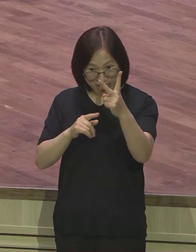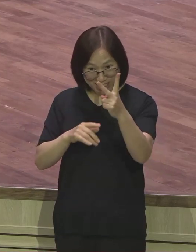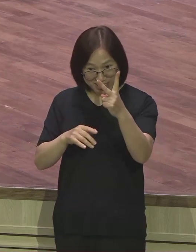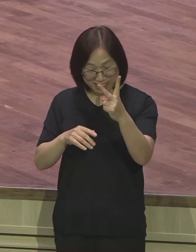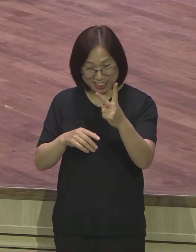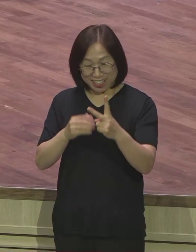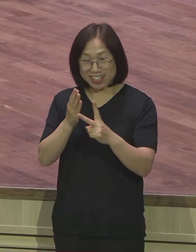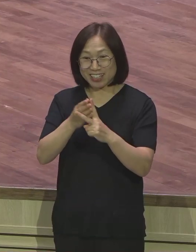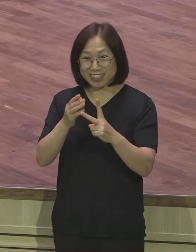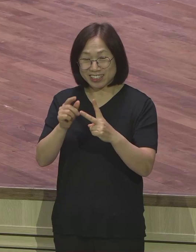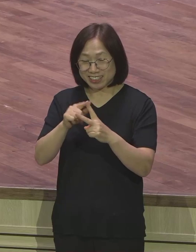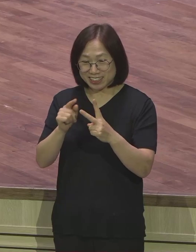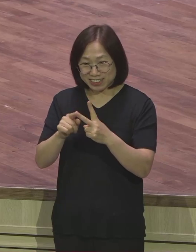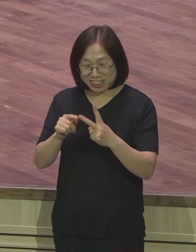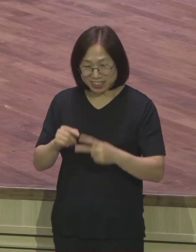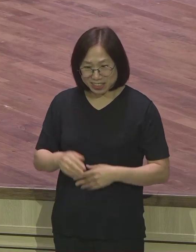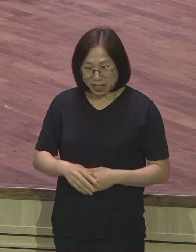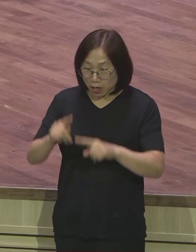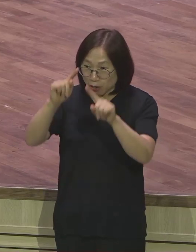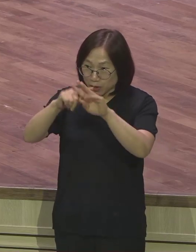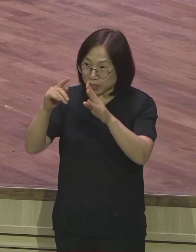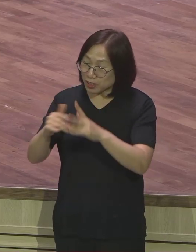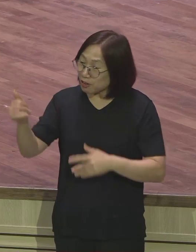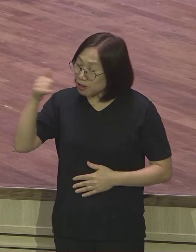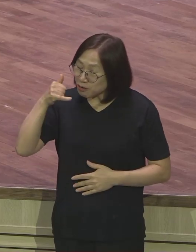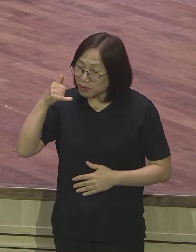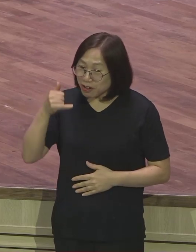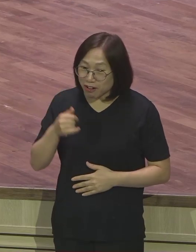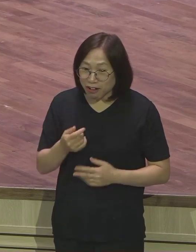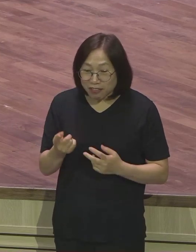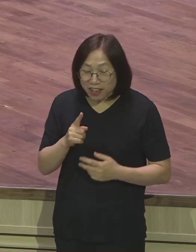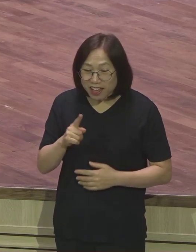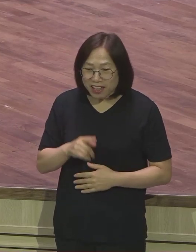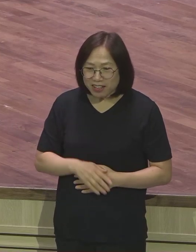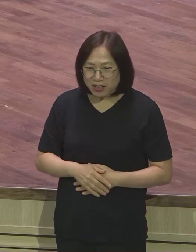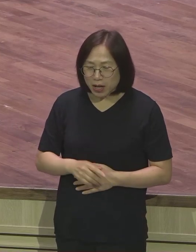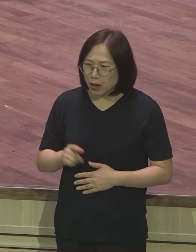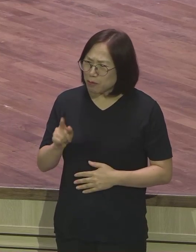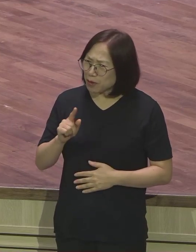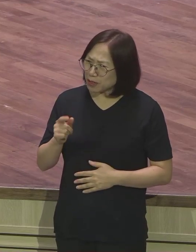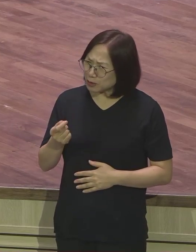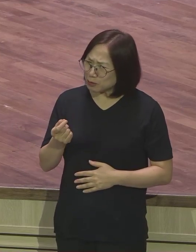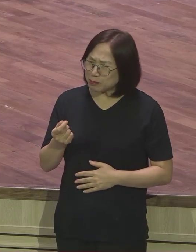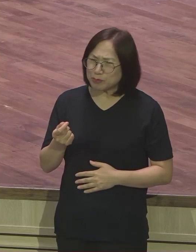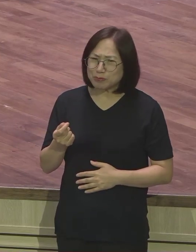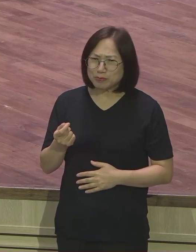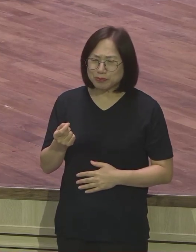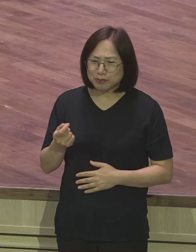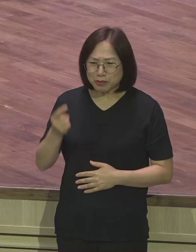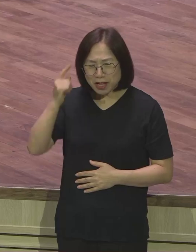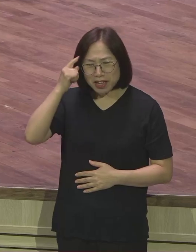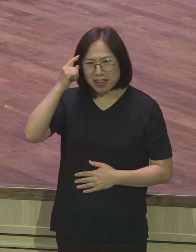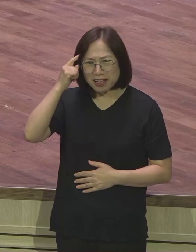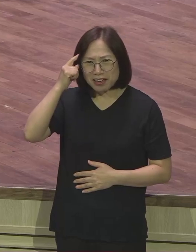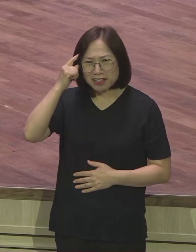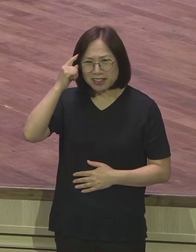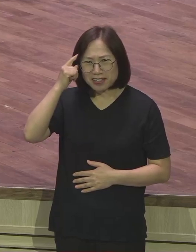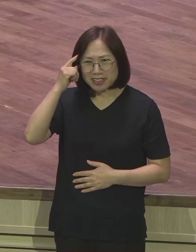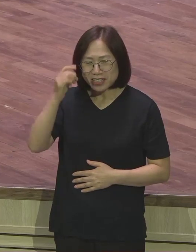여러분 교회에서 연락이 오면 어떻습니까 일단 뭔가 좀 그렇죠 왜냐 좋은 소식으로는